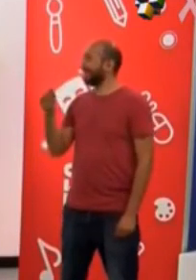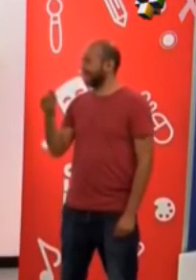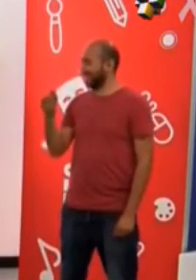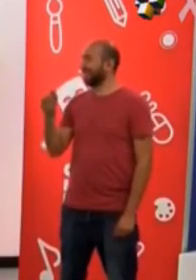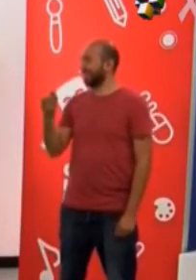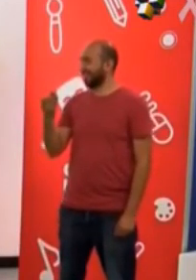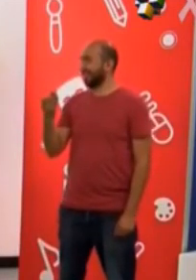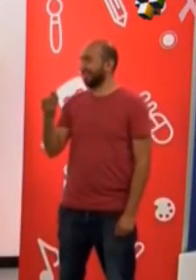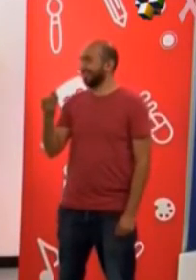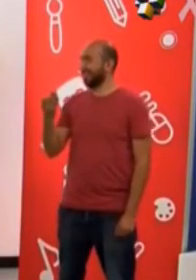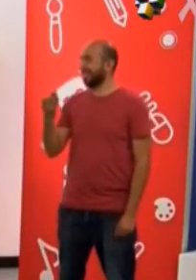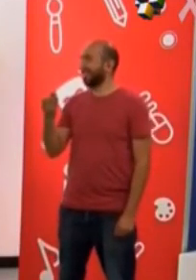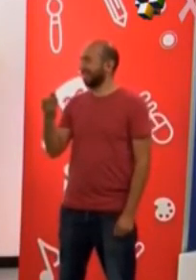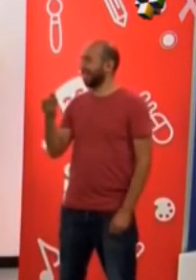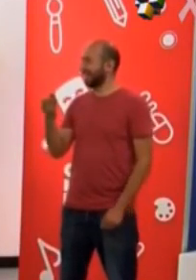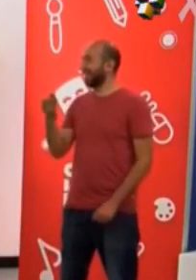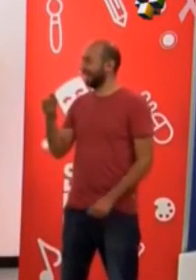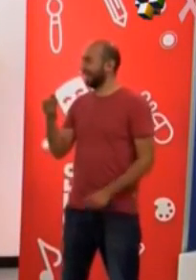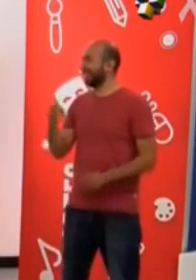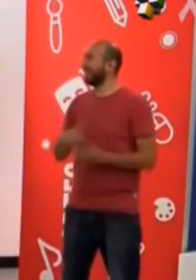Ok. Ya, ya, ya.